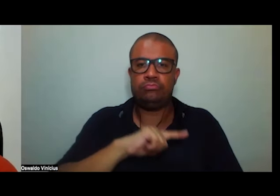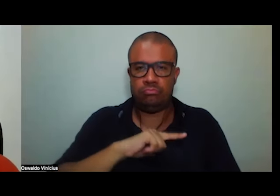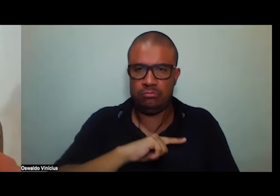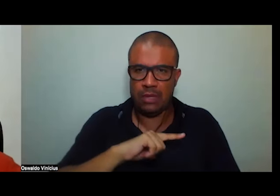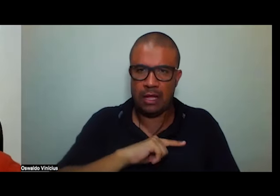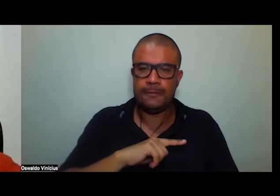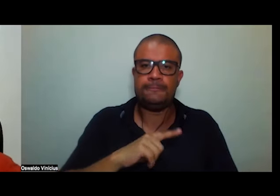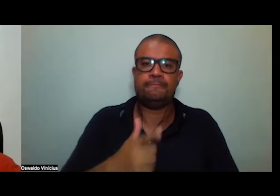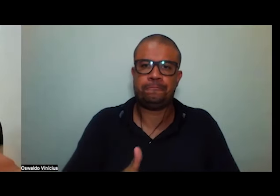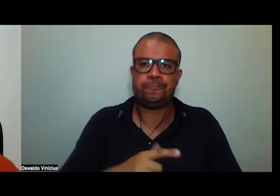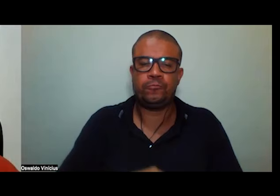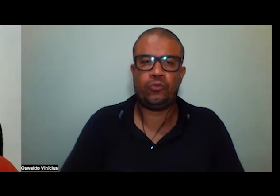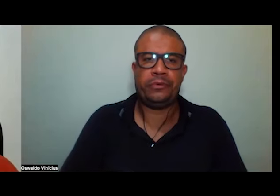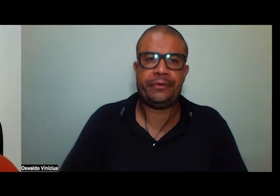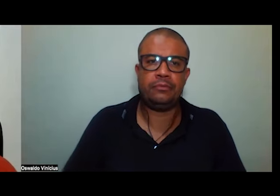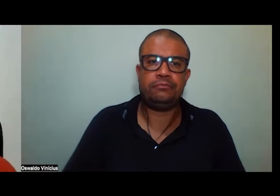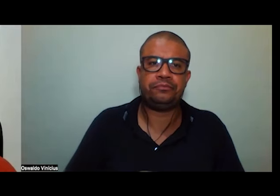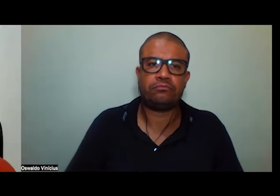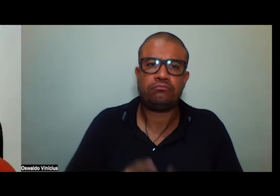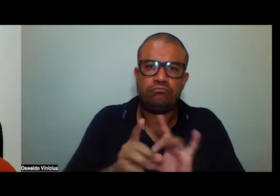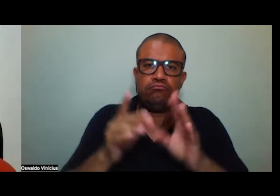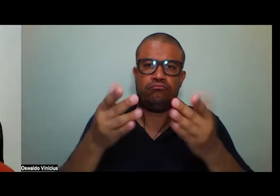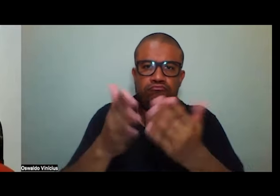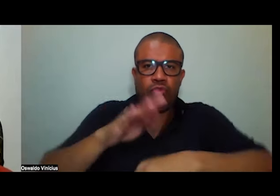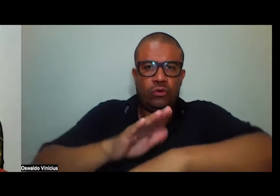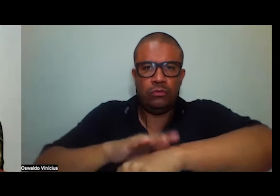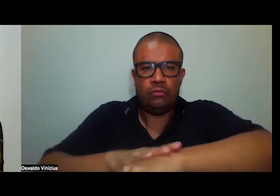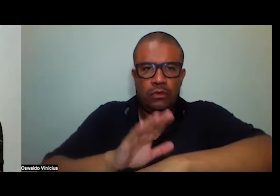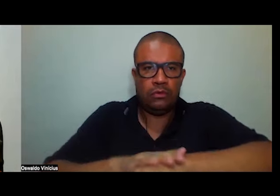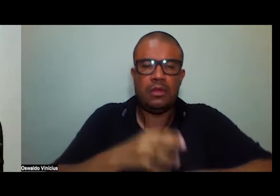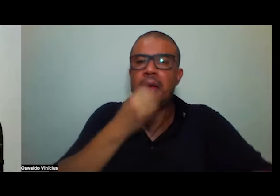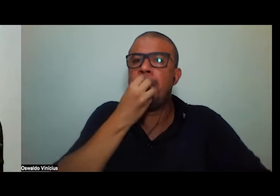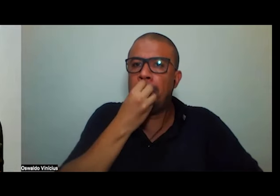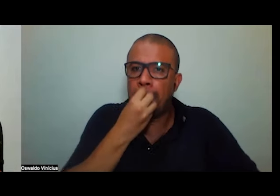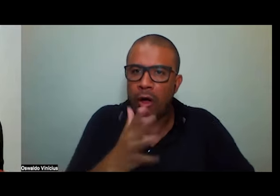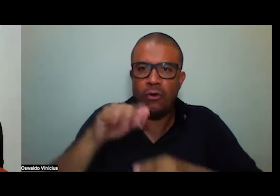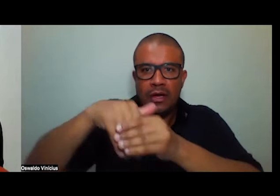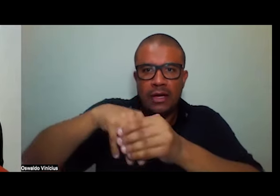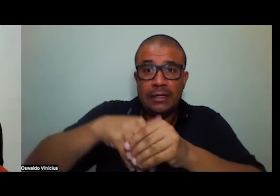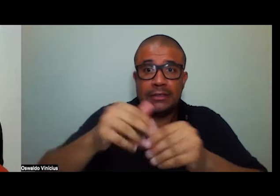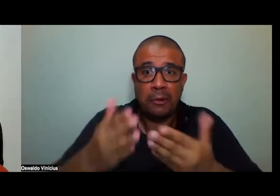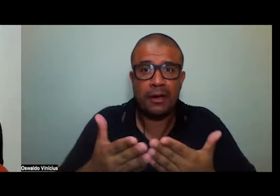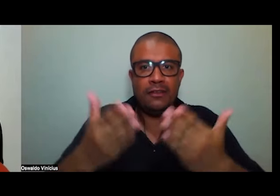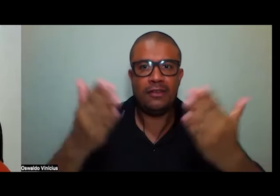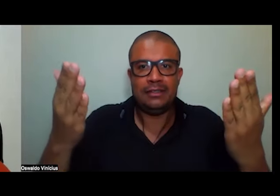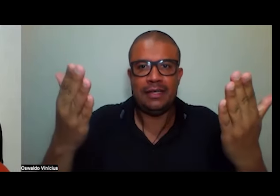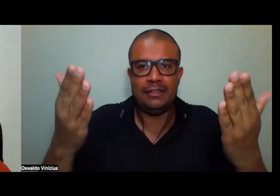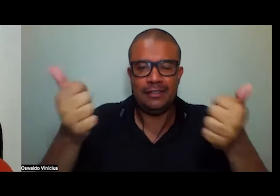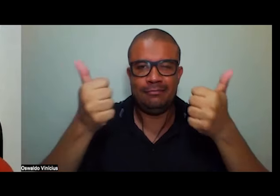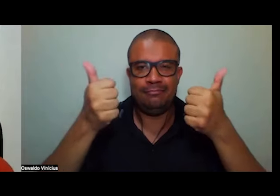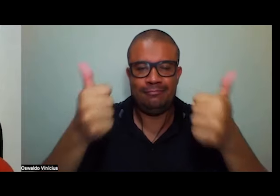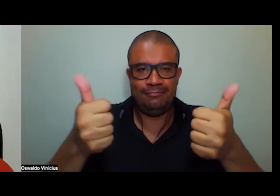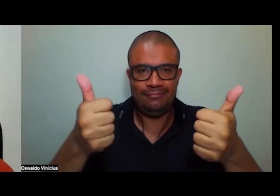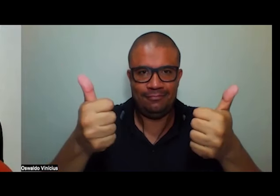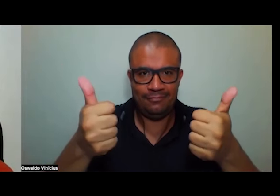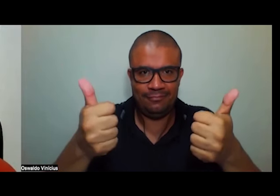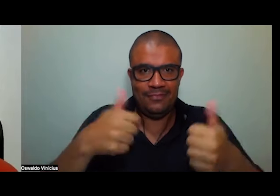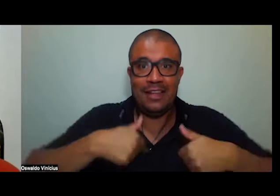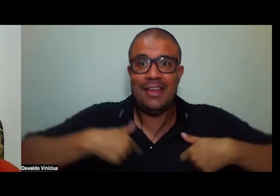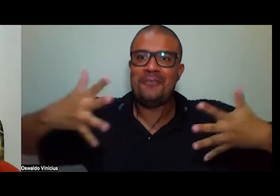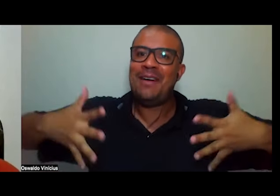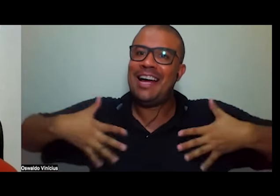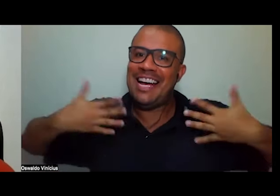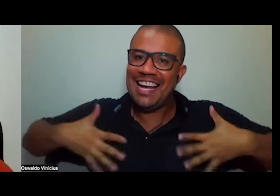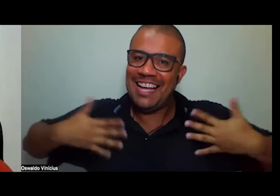Trabalhadoras coloca à disposição neste momento boa eleição para todas e todos e é uma alegria